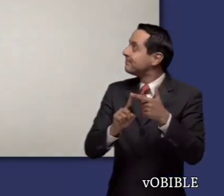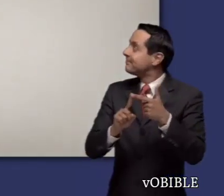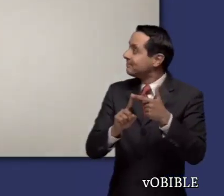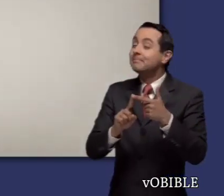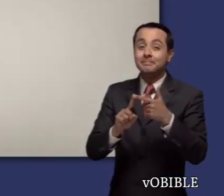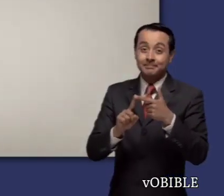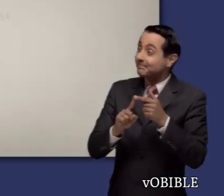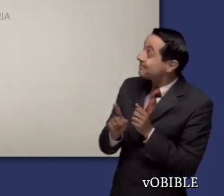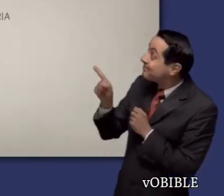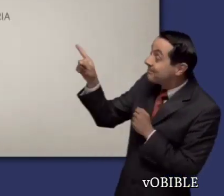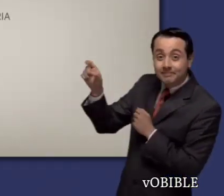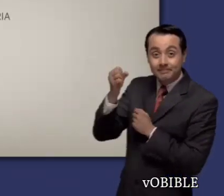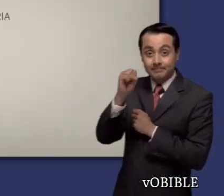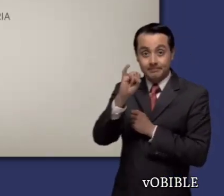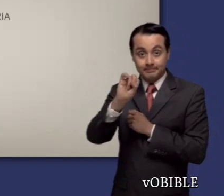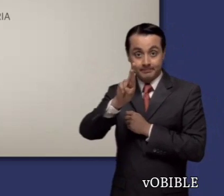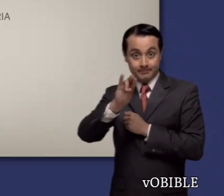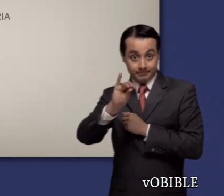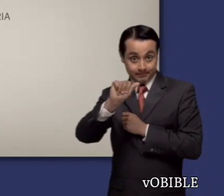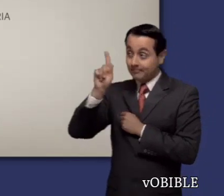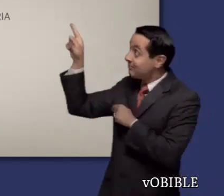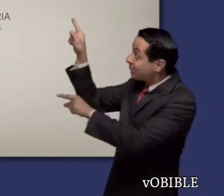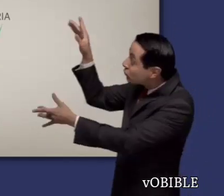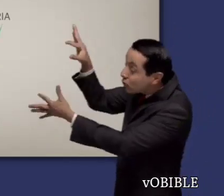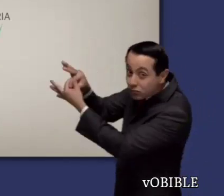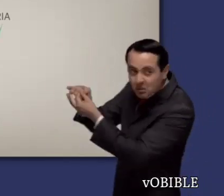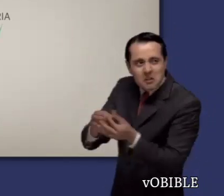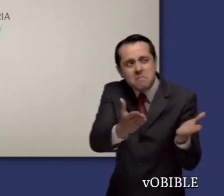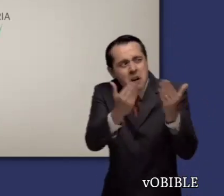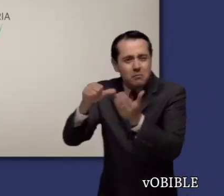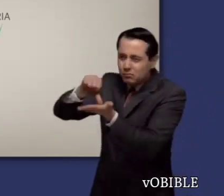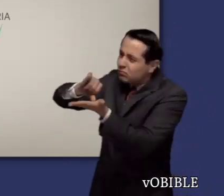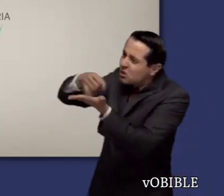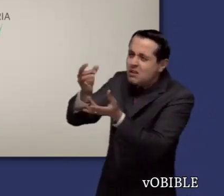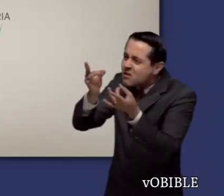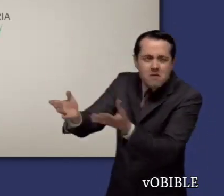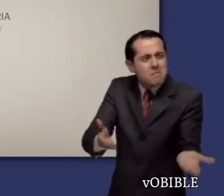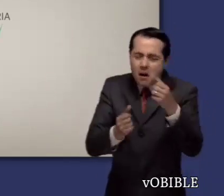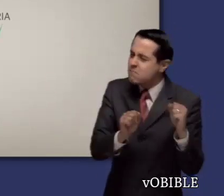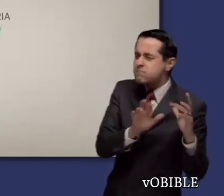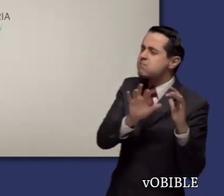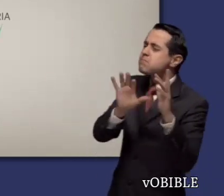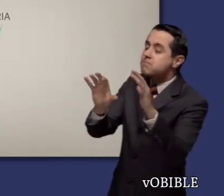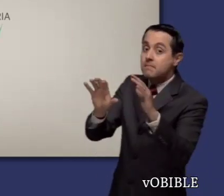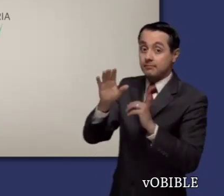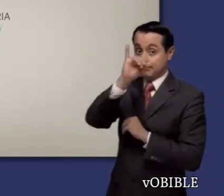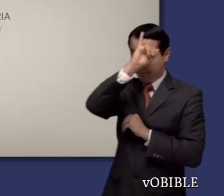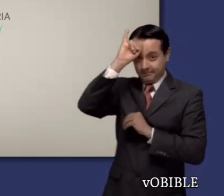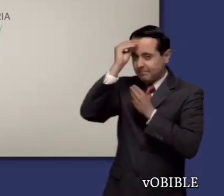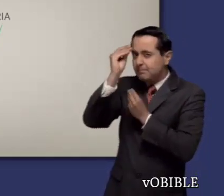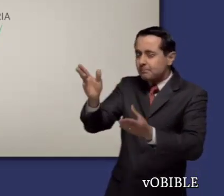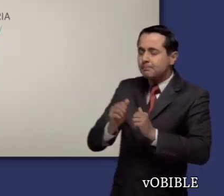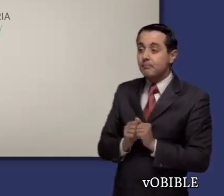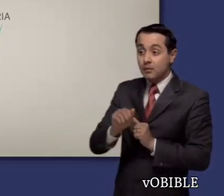Los capítulos siete a doce tratan de la amenaza de invasión del ejército sirio unido al del reino norteño de diez tribus de